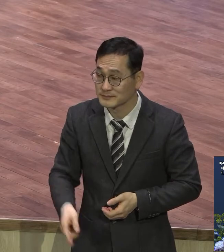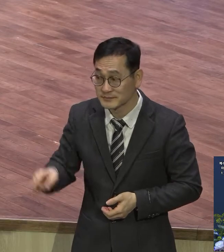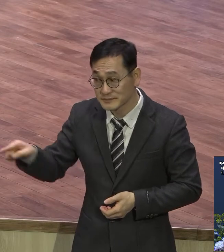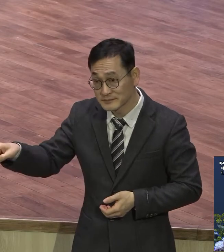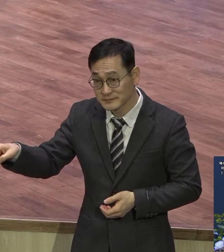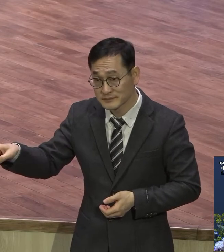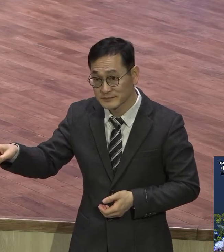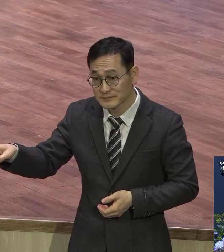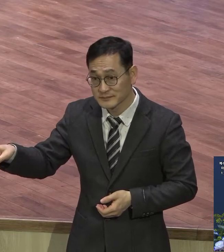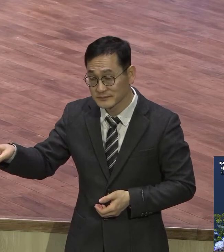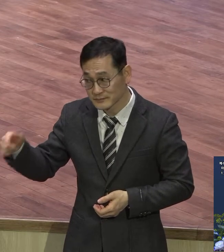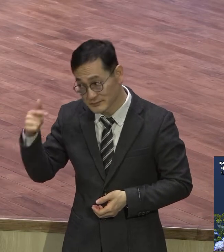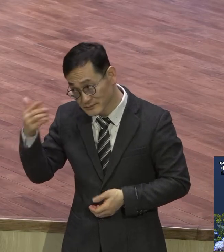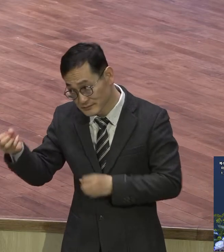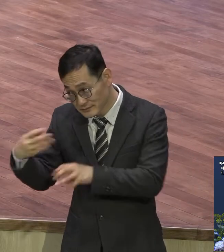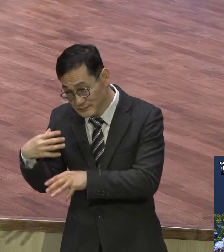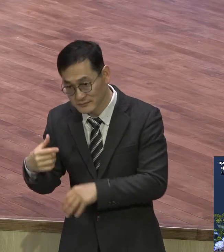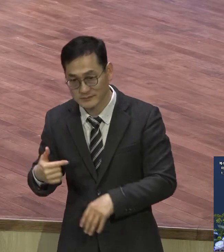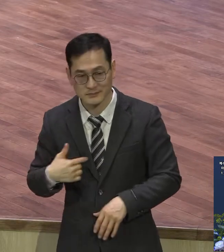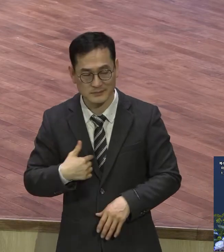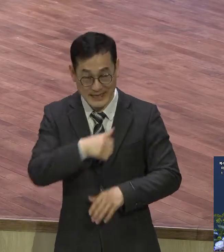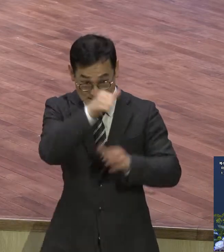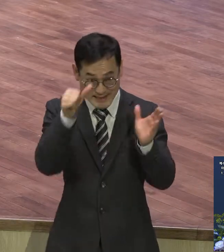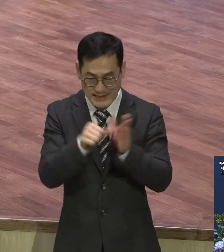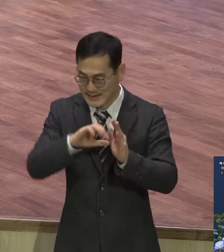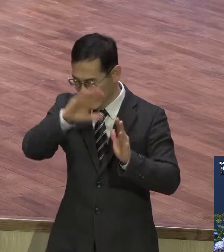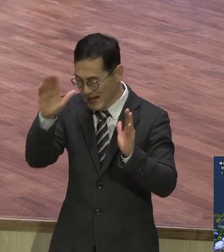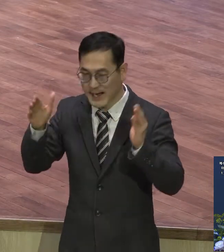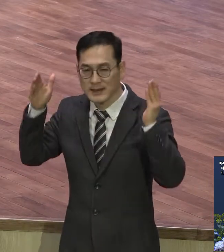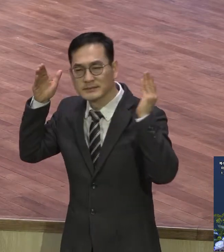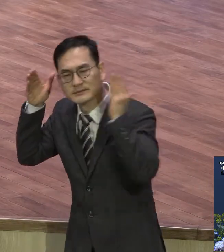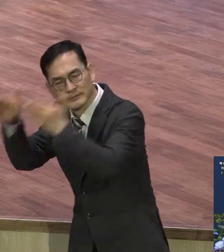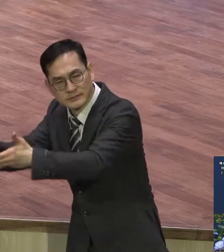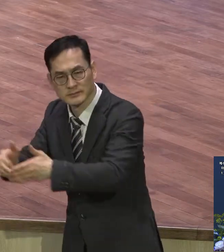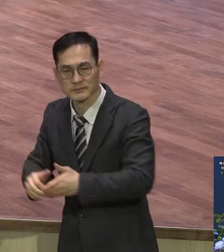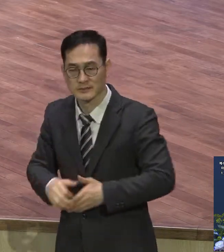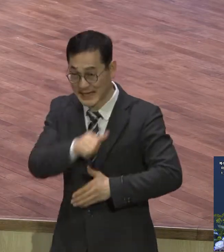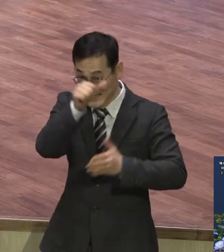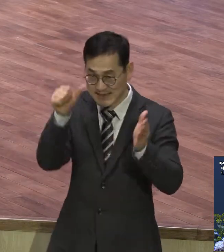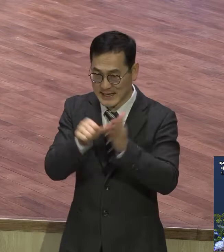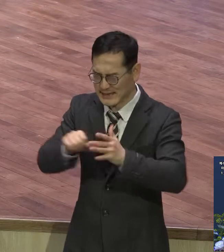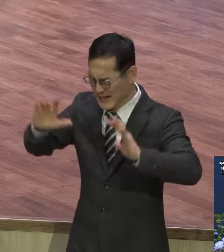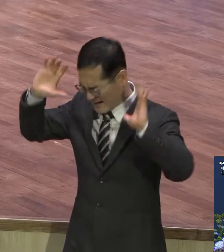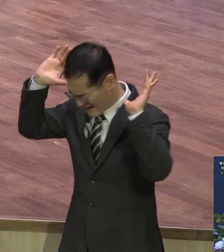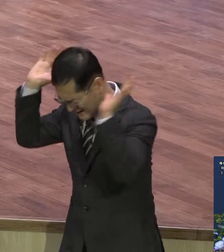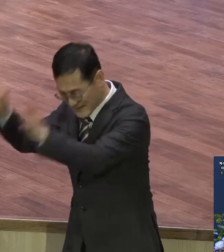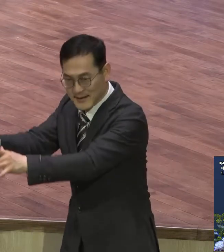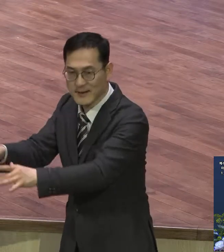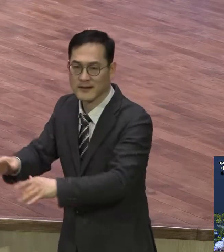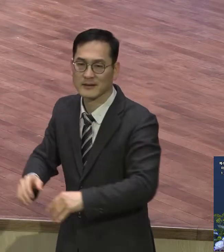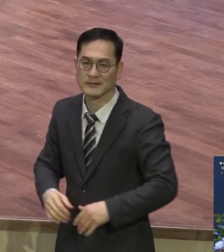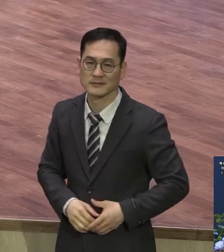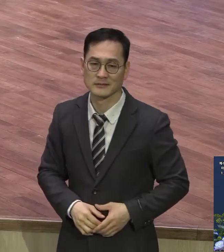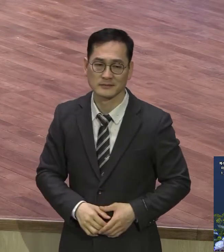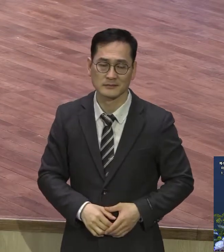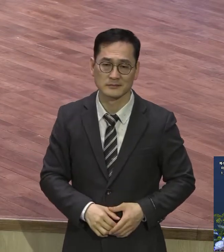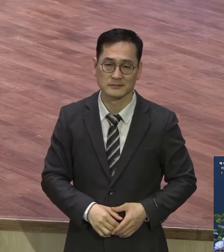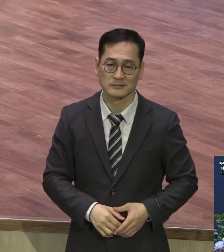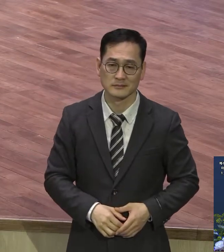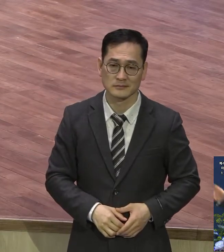내 인생에 전부다 이러나온거에요 인생 전부다 우리는 시행시장 하다가 수 틀리면